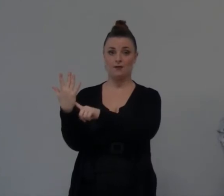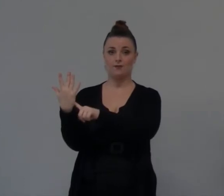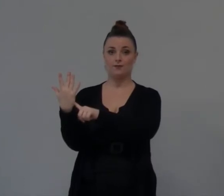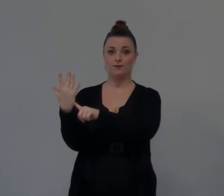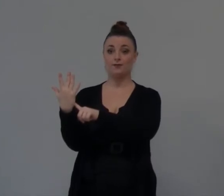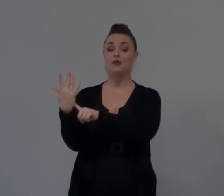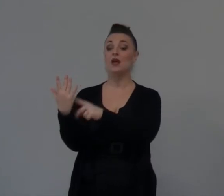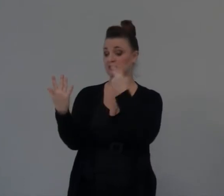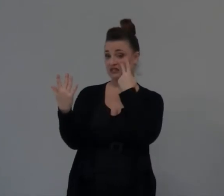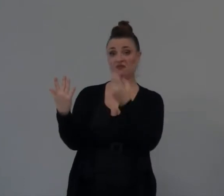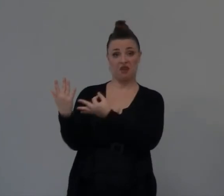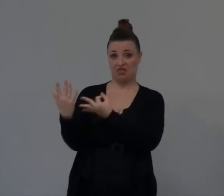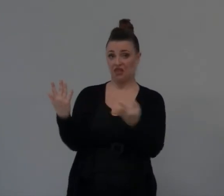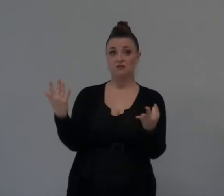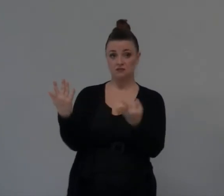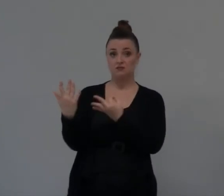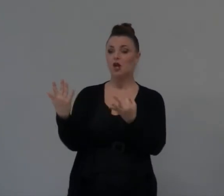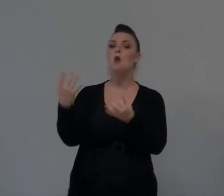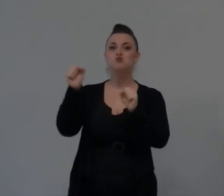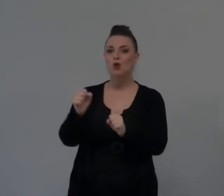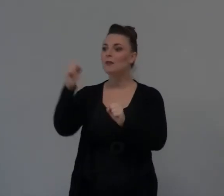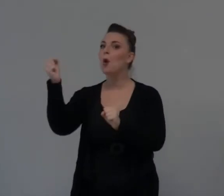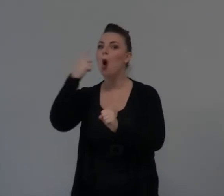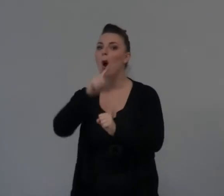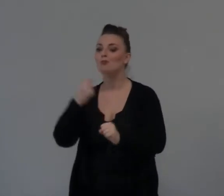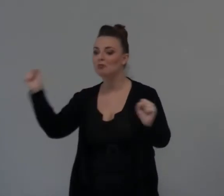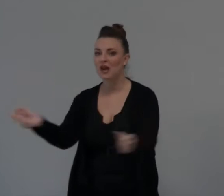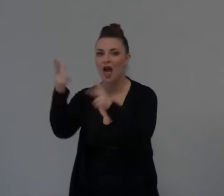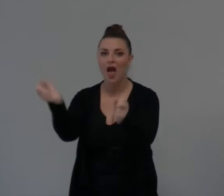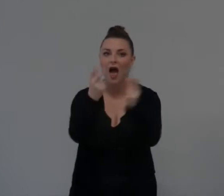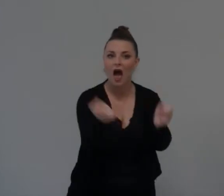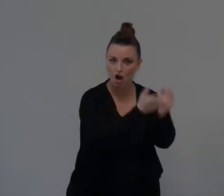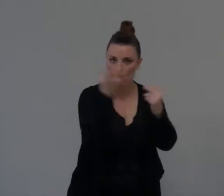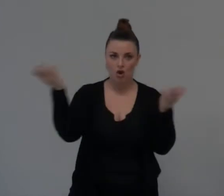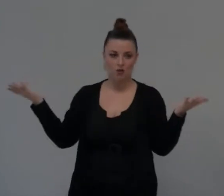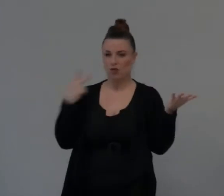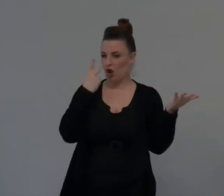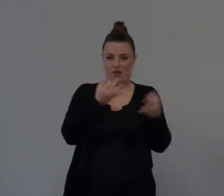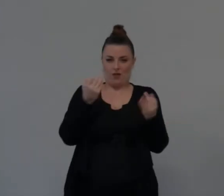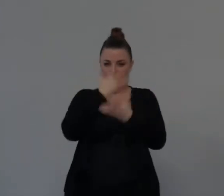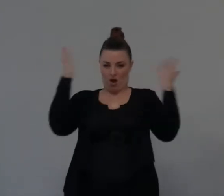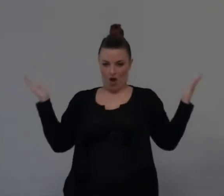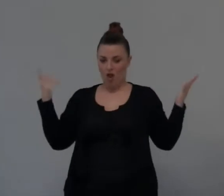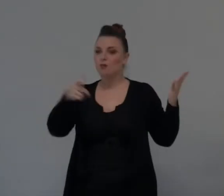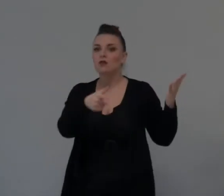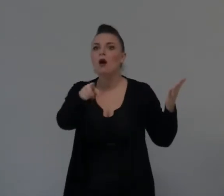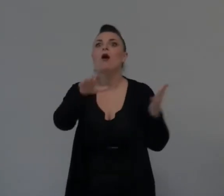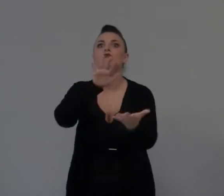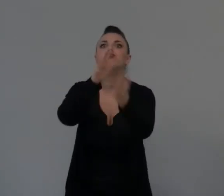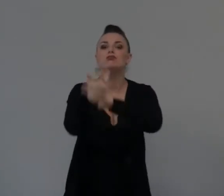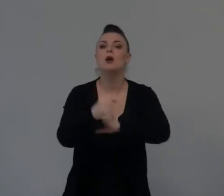Una mano visibile, che è quella che opera miracoli, che noi la vediamo precisamente, è una mano invisibile,